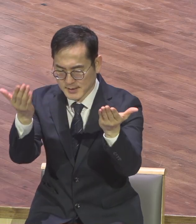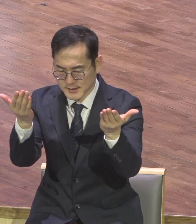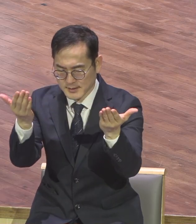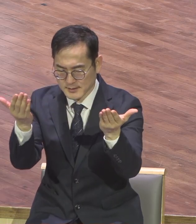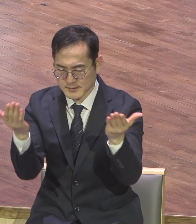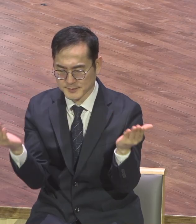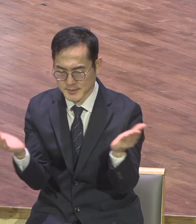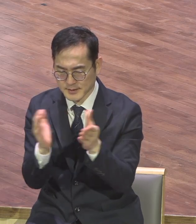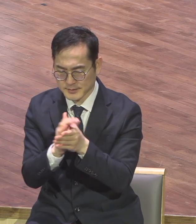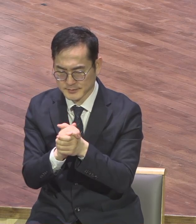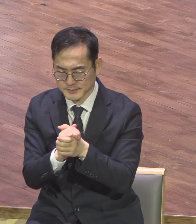황금은